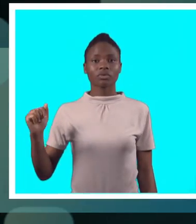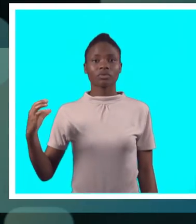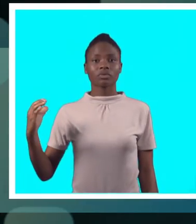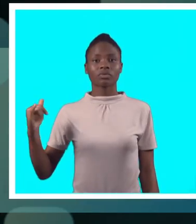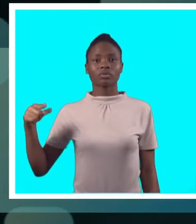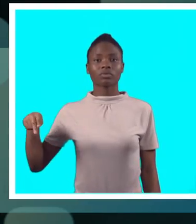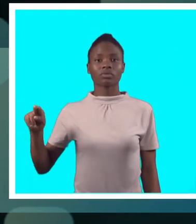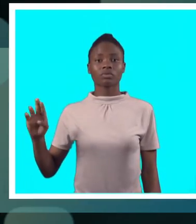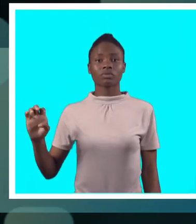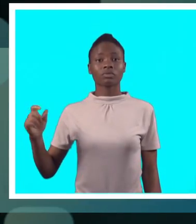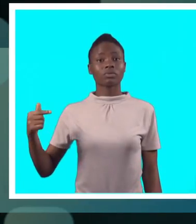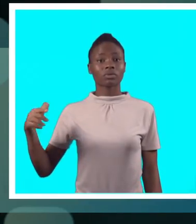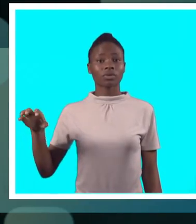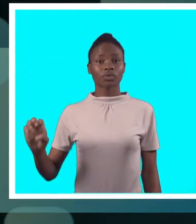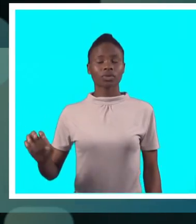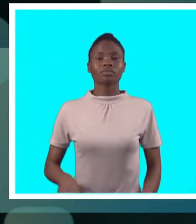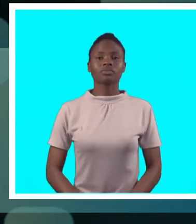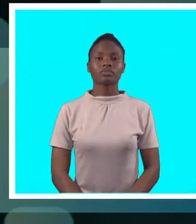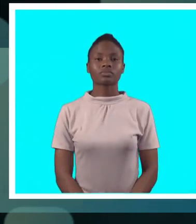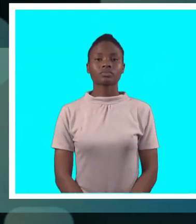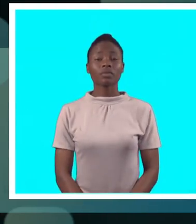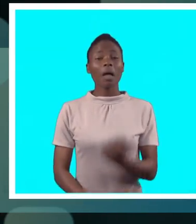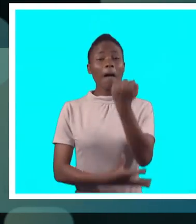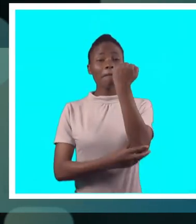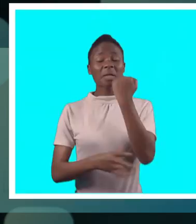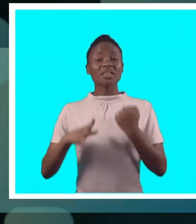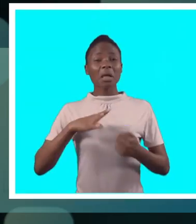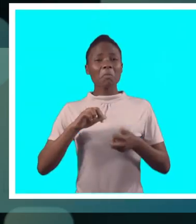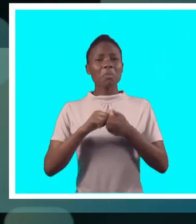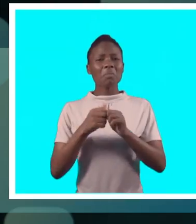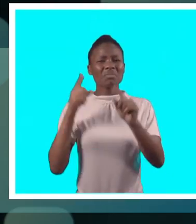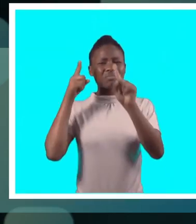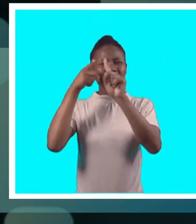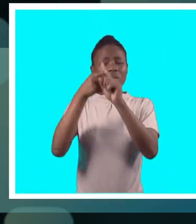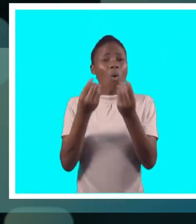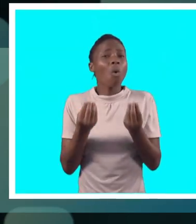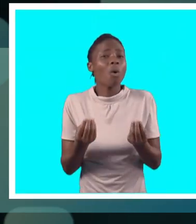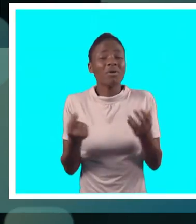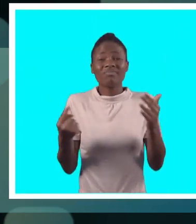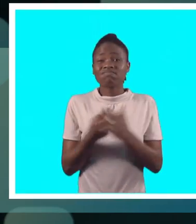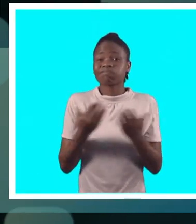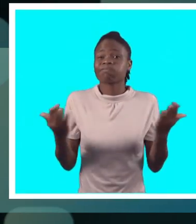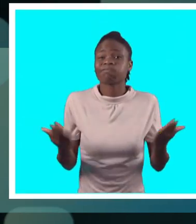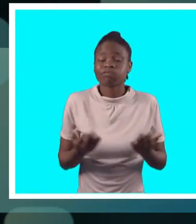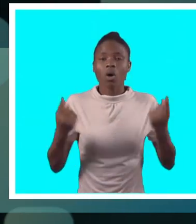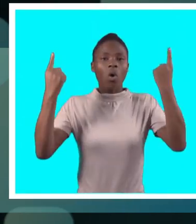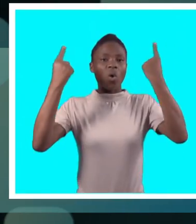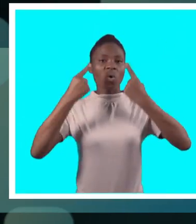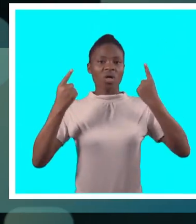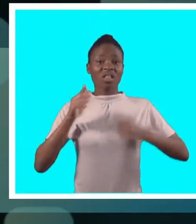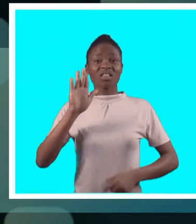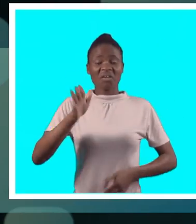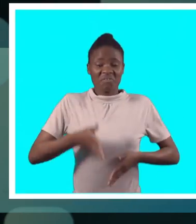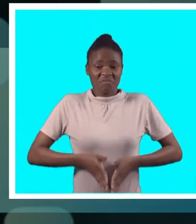Moema Oaciquete considerou que a pobreza tem sido o principal motivo para que as famílias aceitem que suas filhas